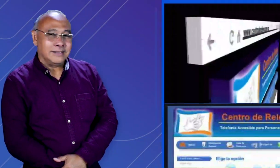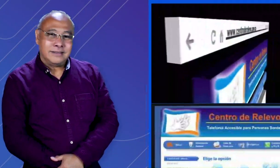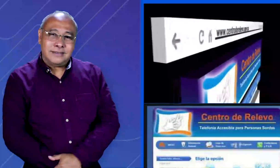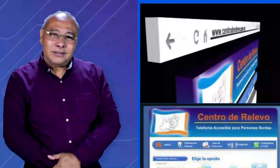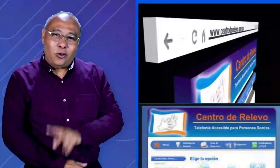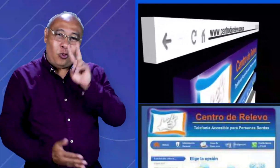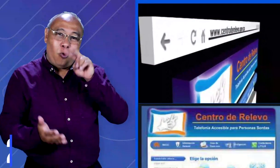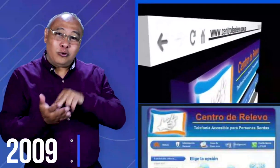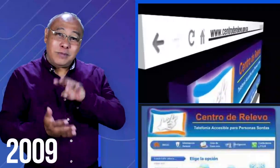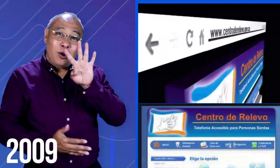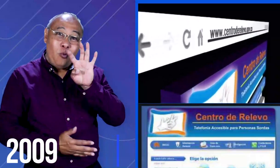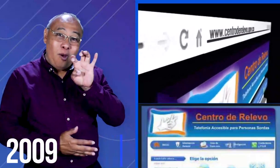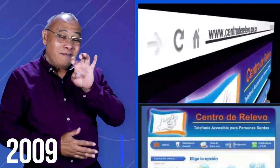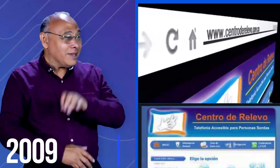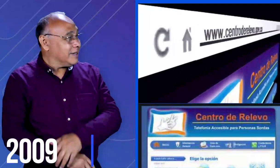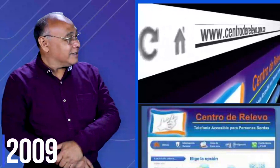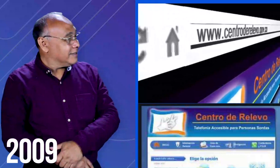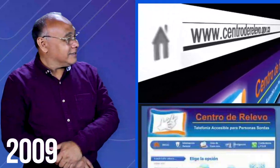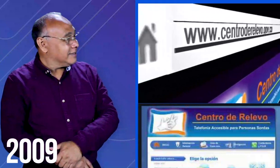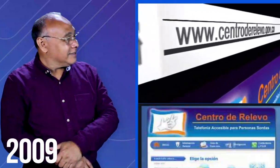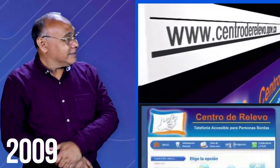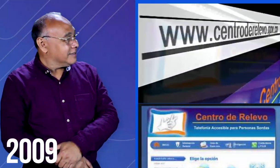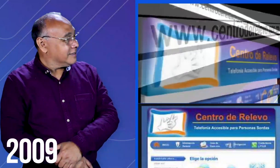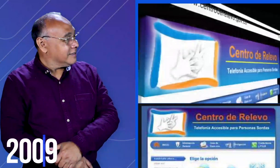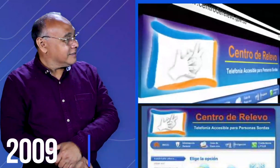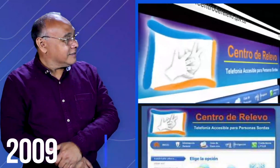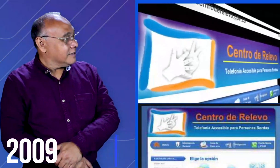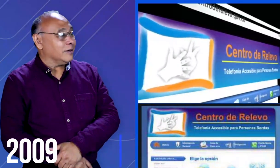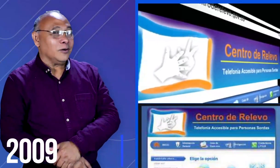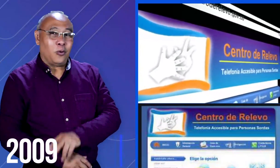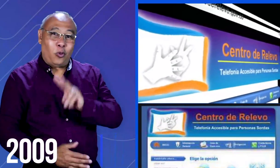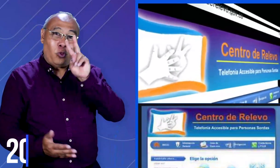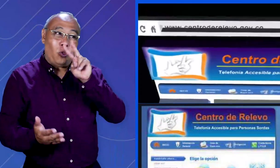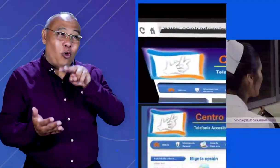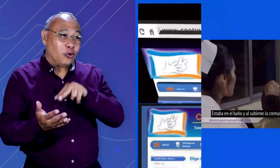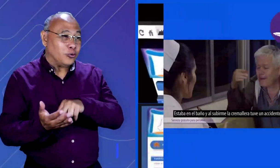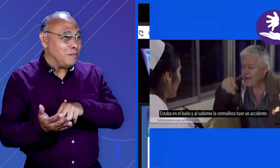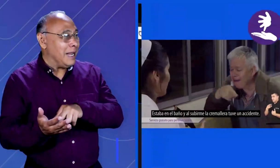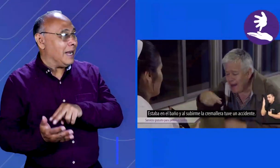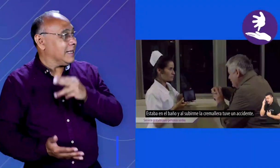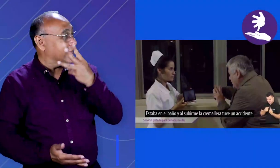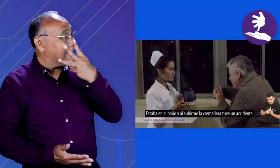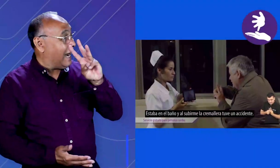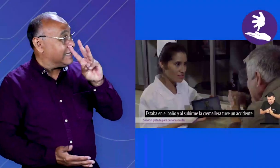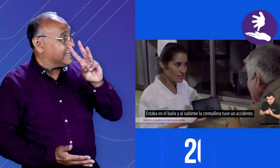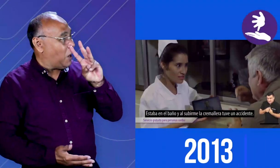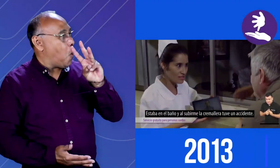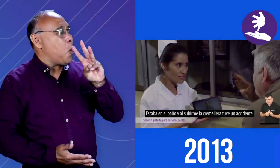2013 ¡Wow! aquí